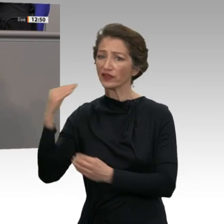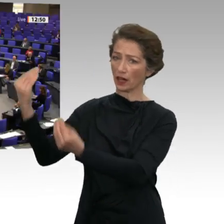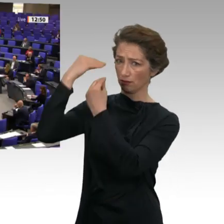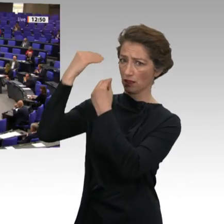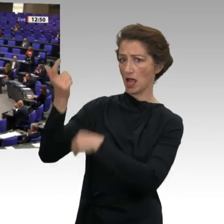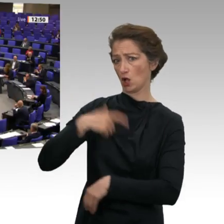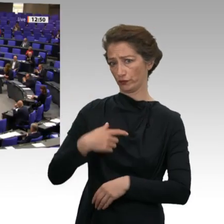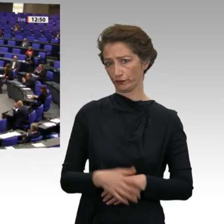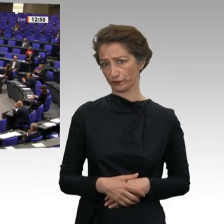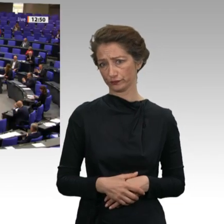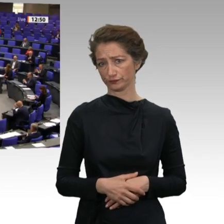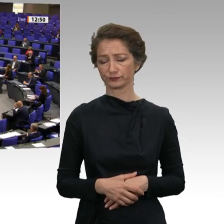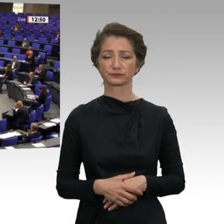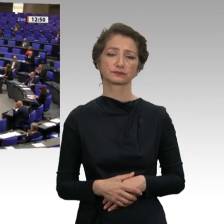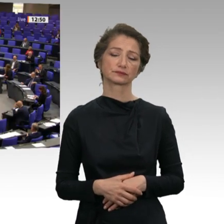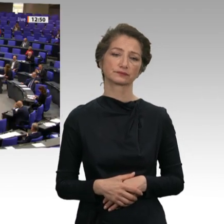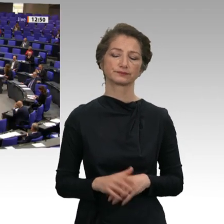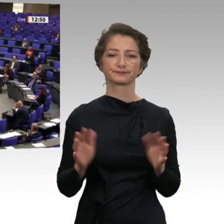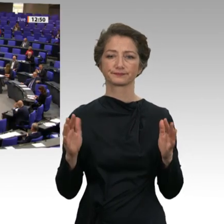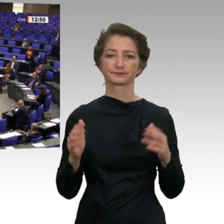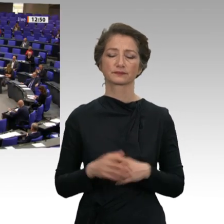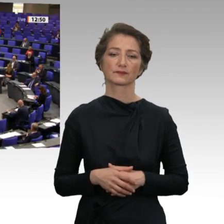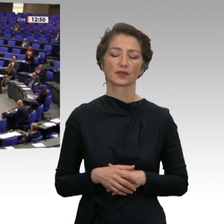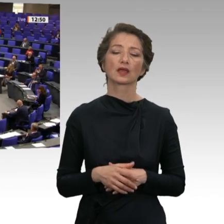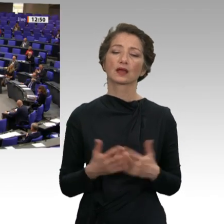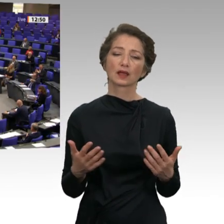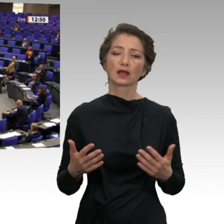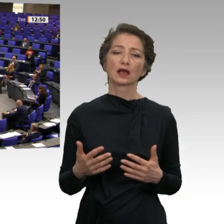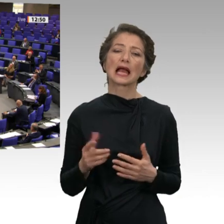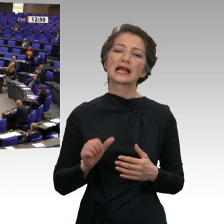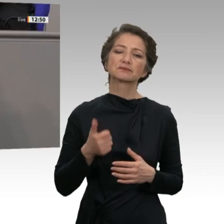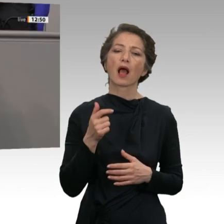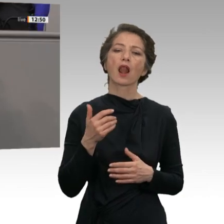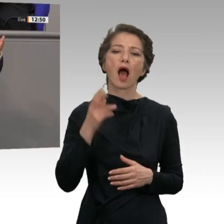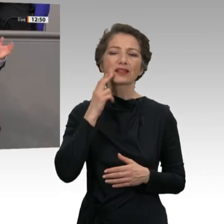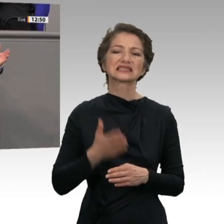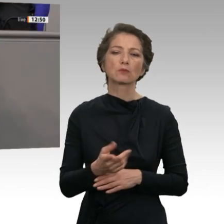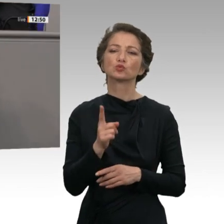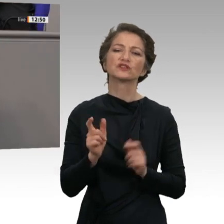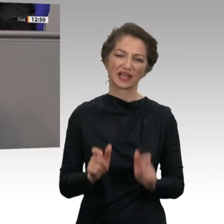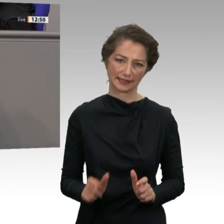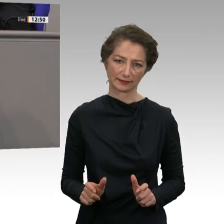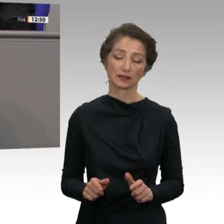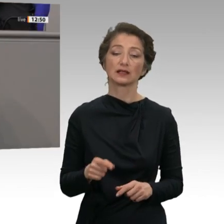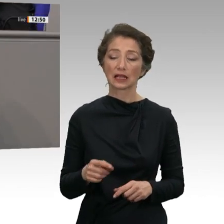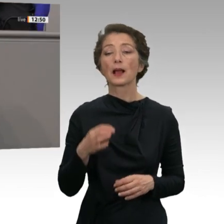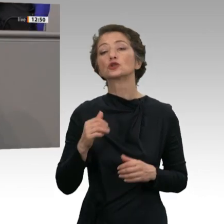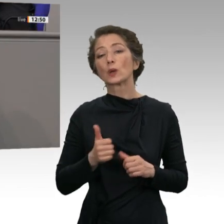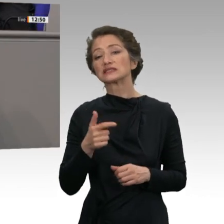Meine Damen und Herren, zunächst müssen wir Altersarmut verhindern. Dazu braucht es gute Löhne. Deshalb fordert Die Linke, erstens